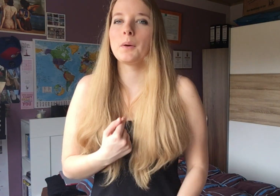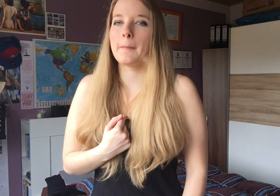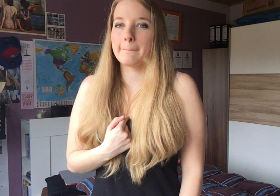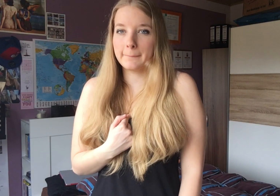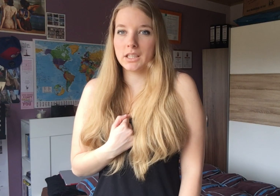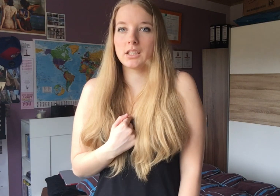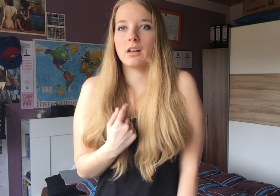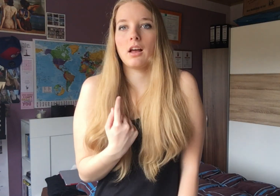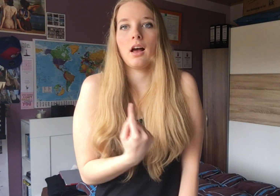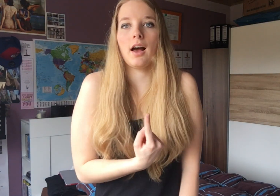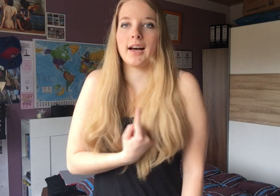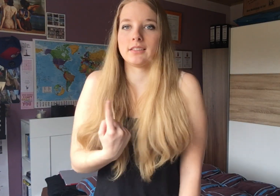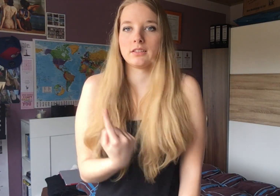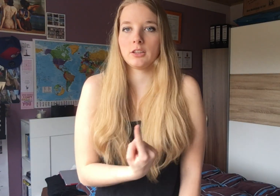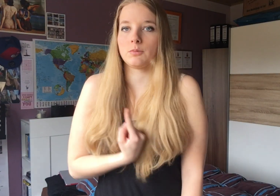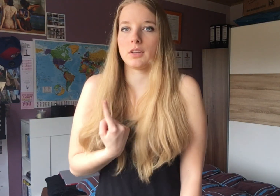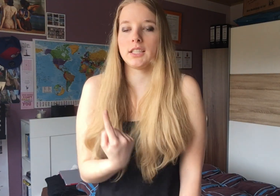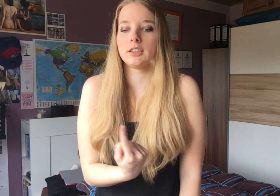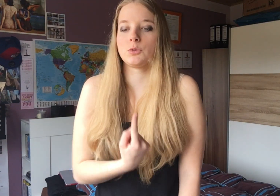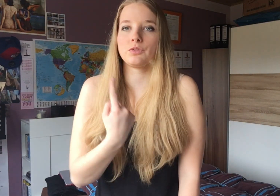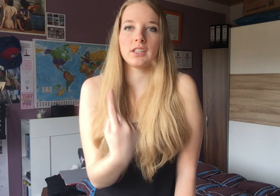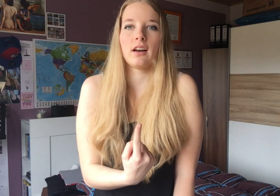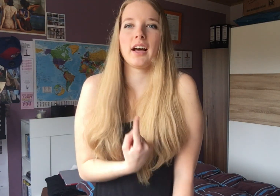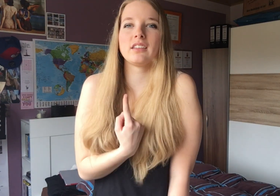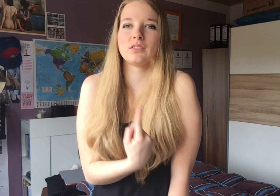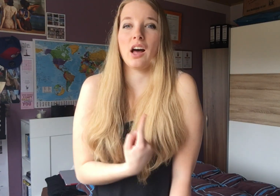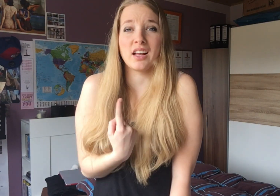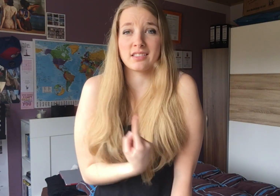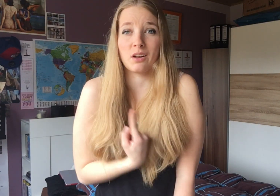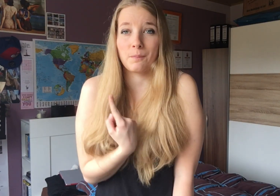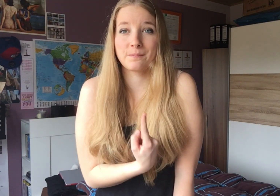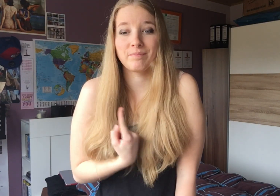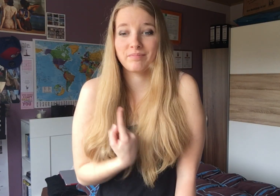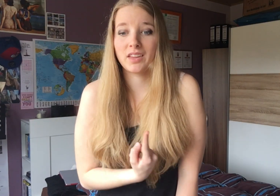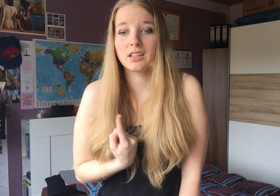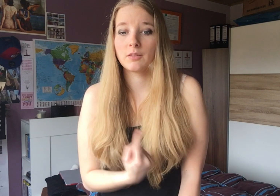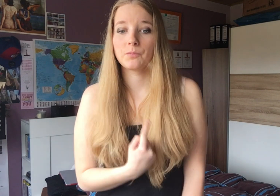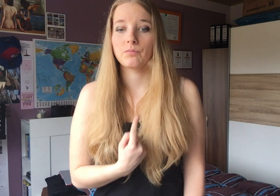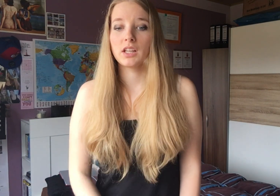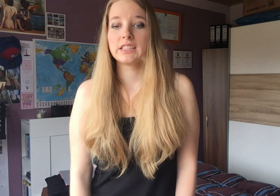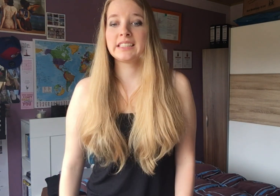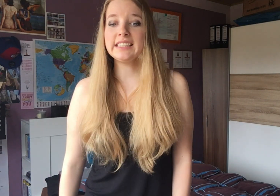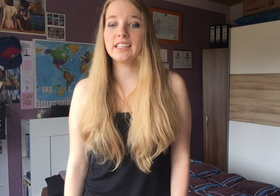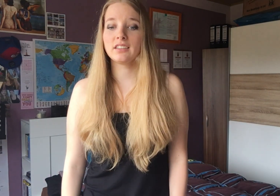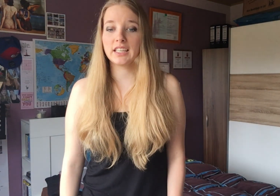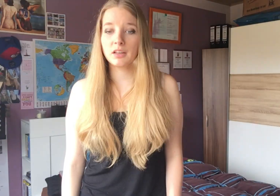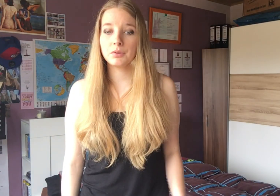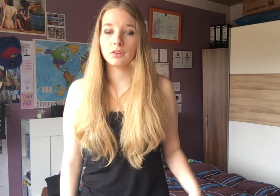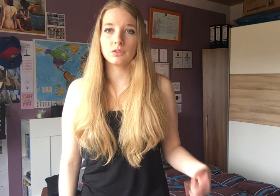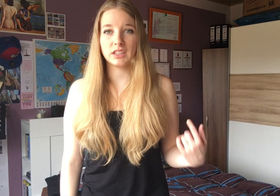mich einsam. Einsam ist das Ding alleine oder einsam. Fies an der Kippe und